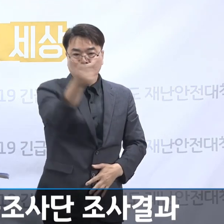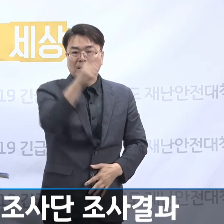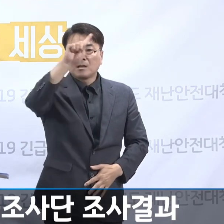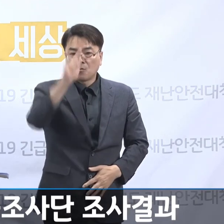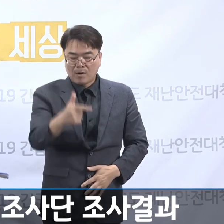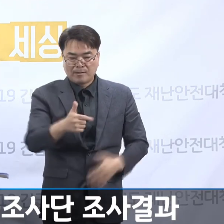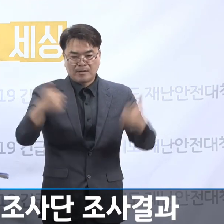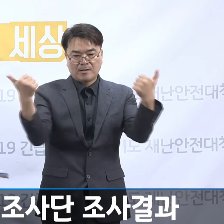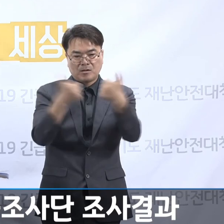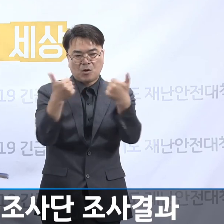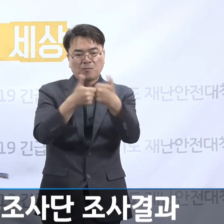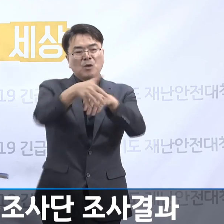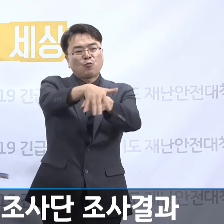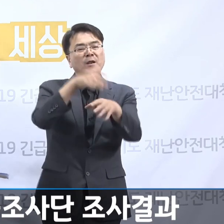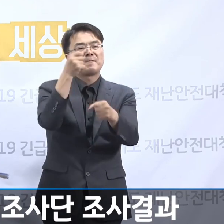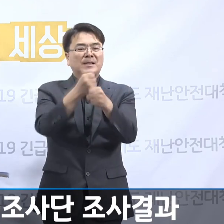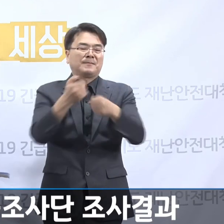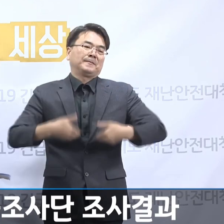있습니다.